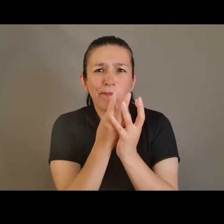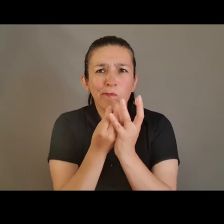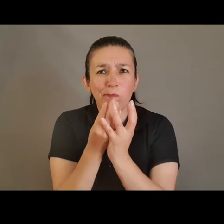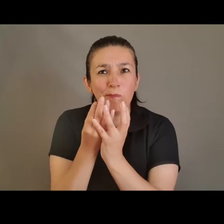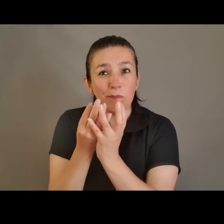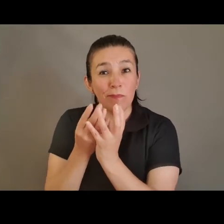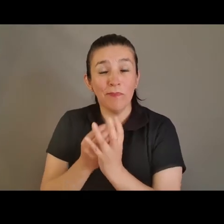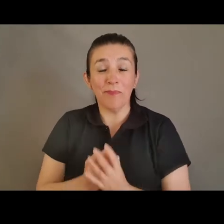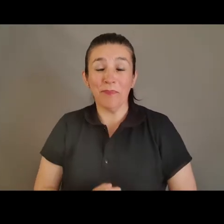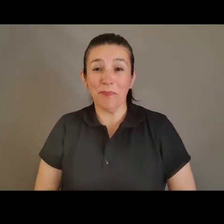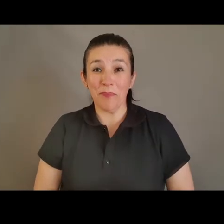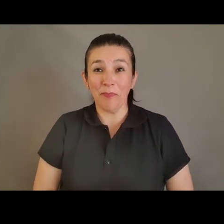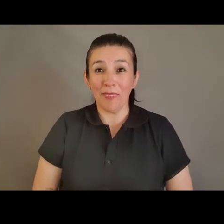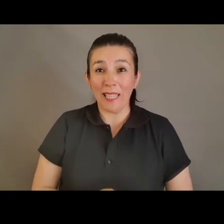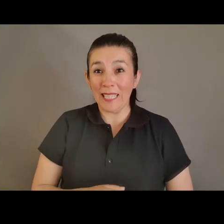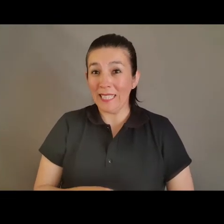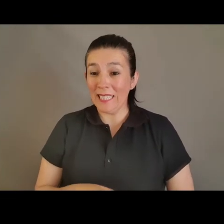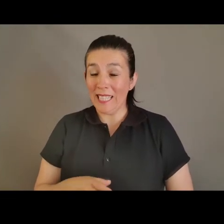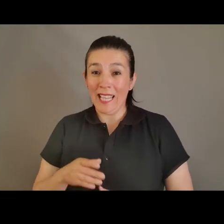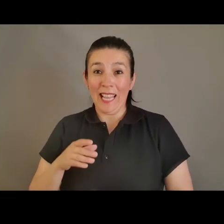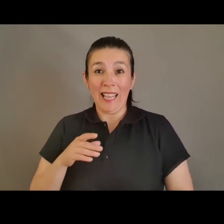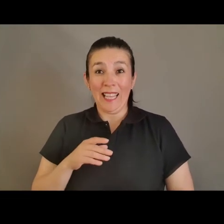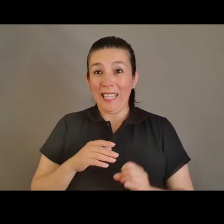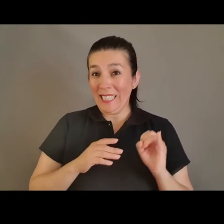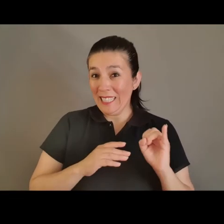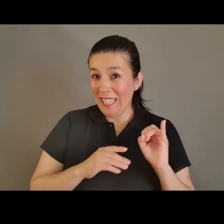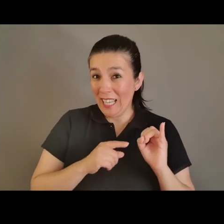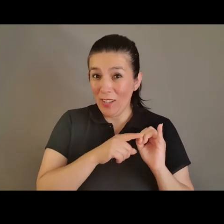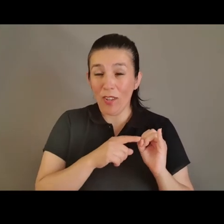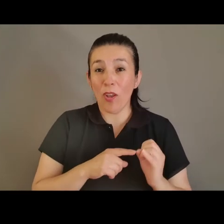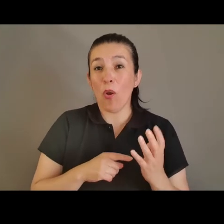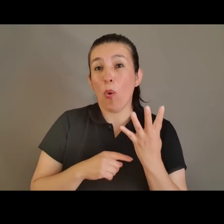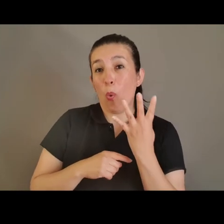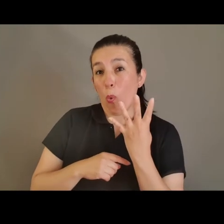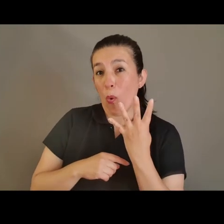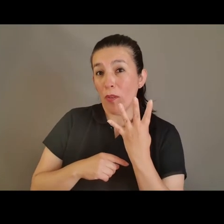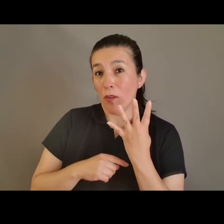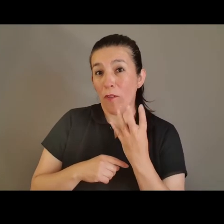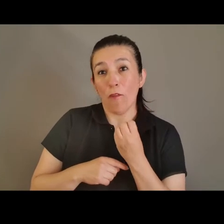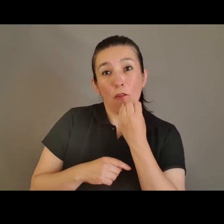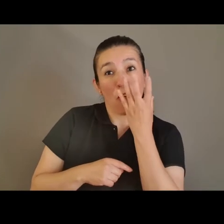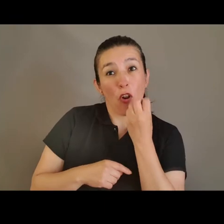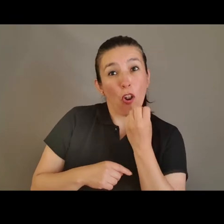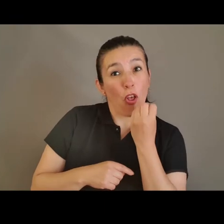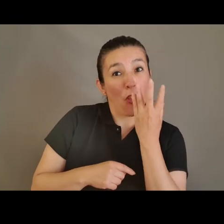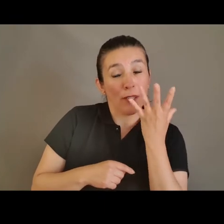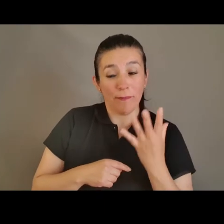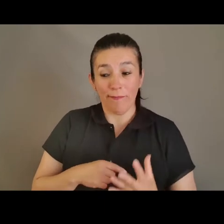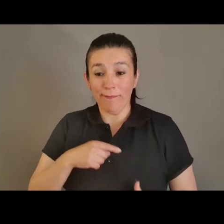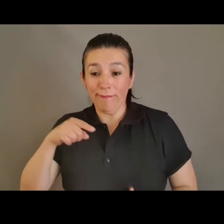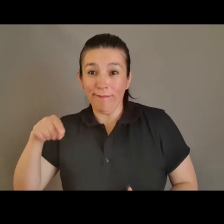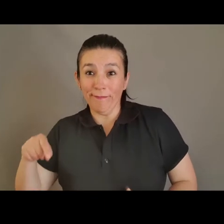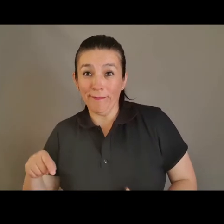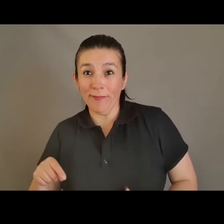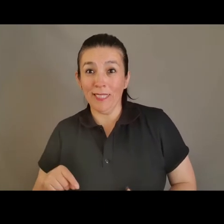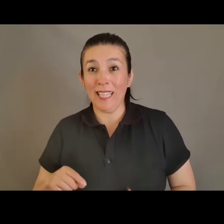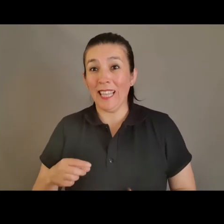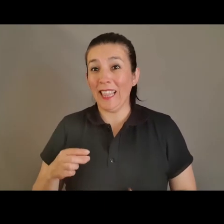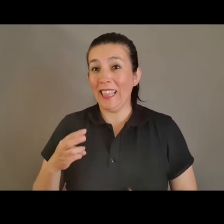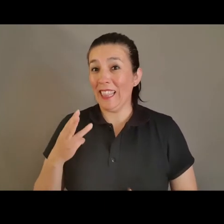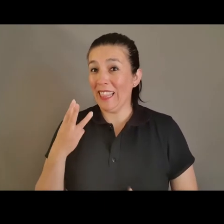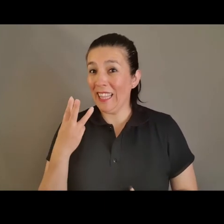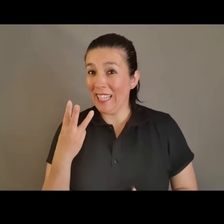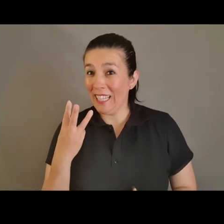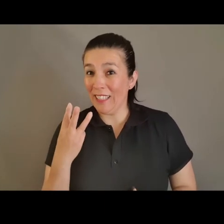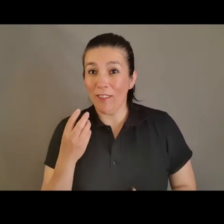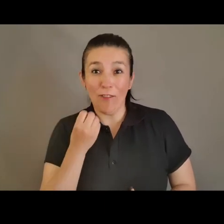estambres. En primer plano, en el sector izquierdo de la obra hay cuatro flores, mientras que en el lado derecho se encuentran las otras